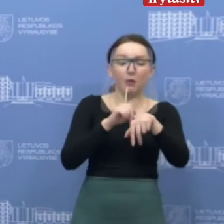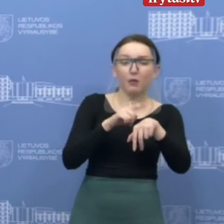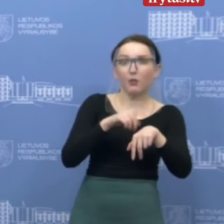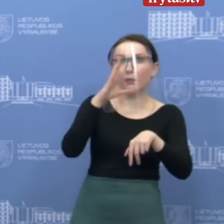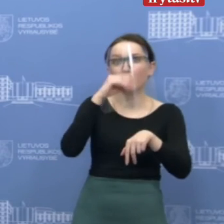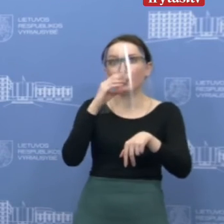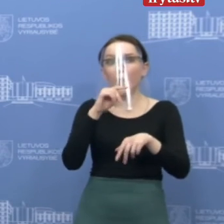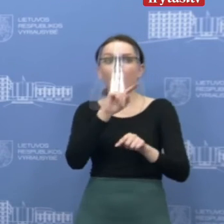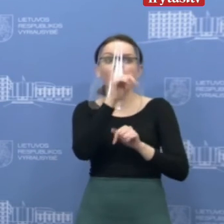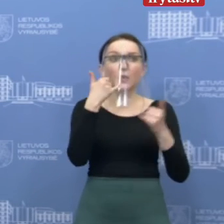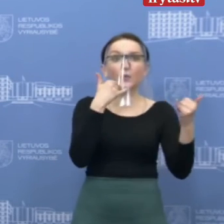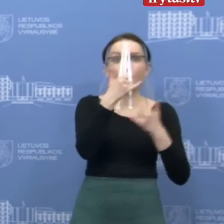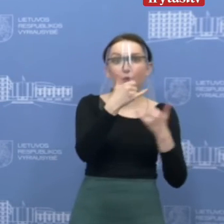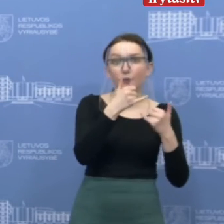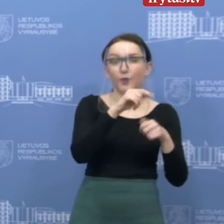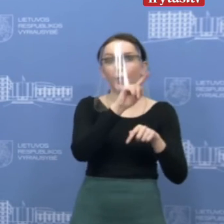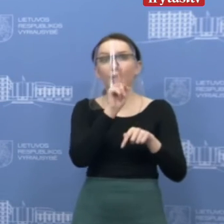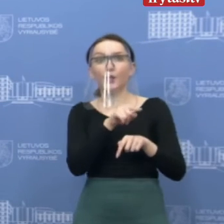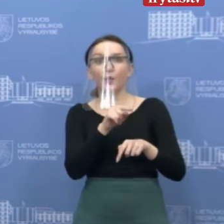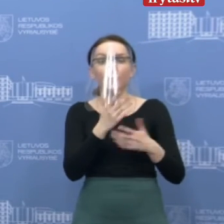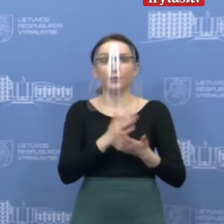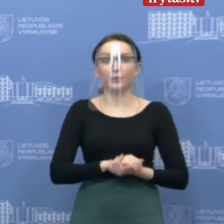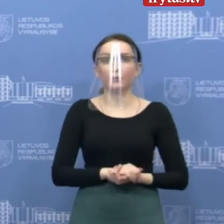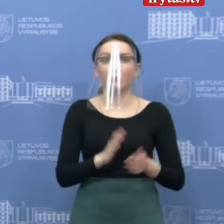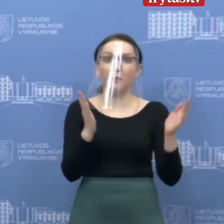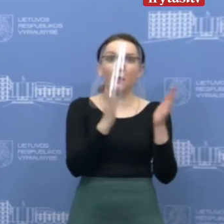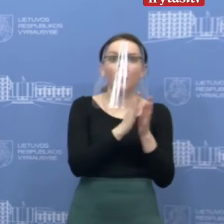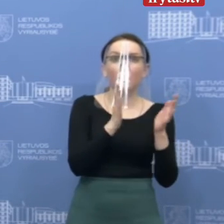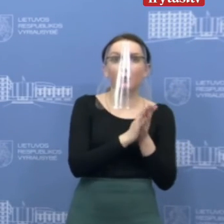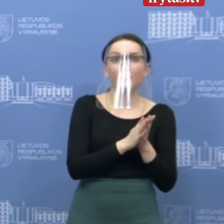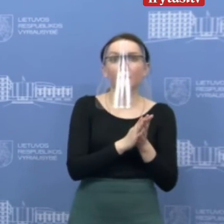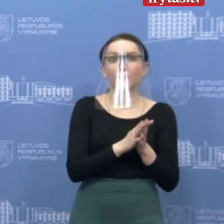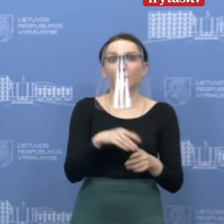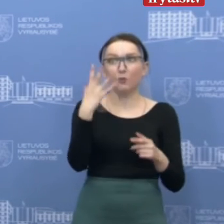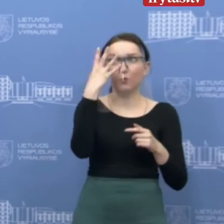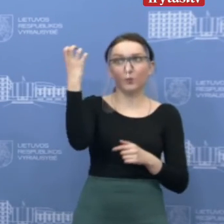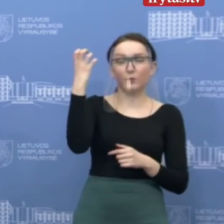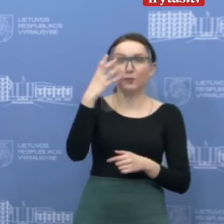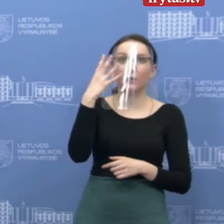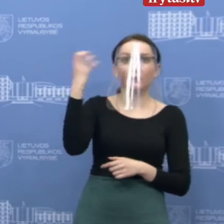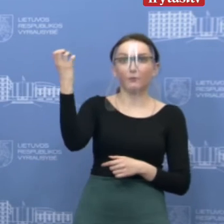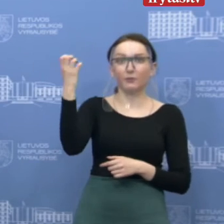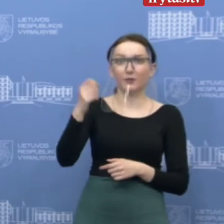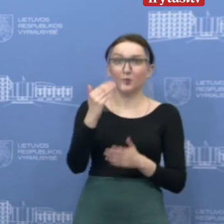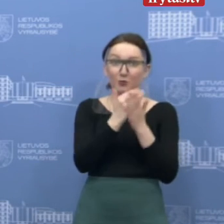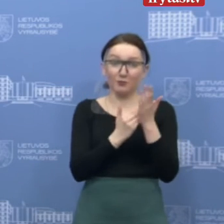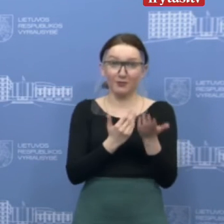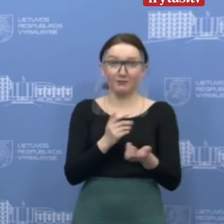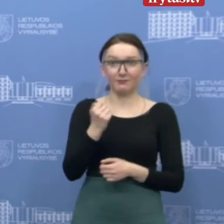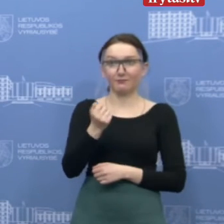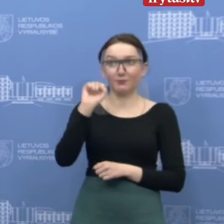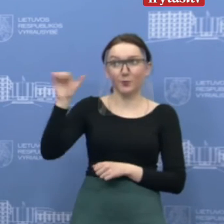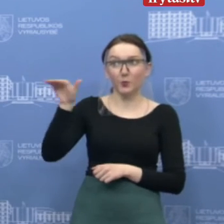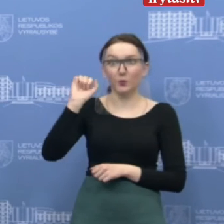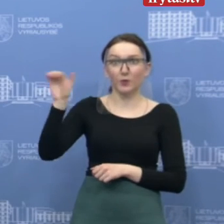paklausiant klausimų, ir tam tikrų intervalų paprašant pasidaryti selfie su programėlė. Tai